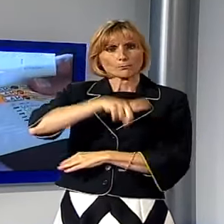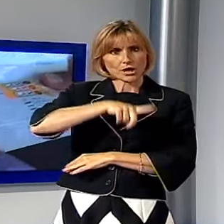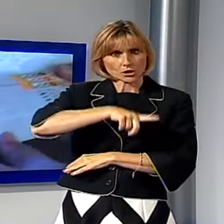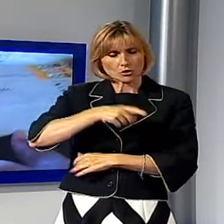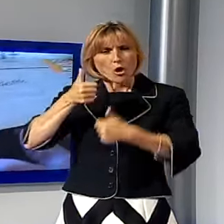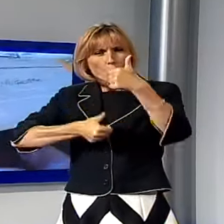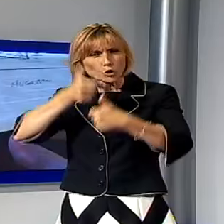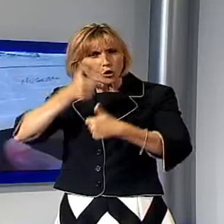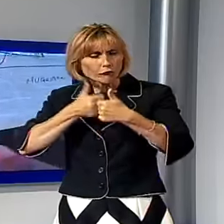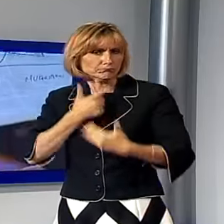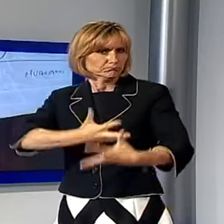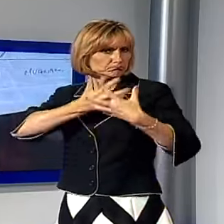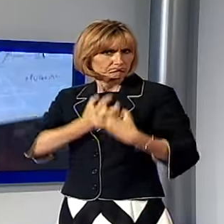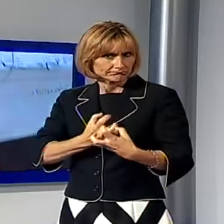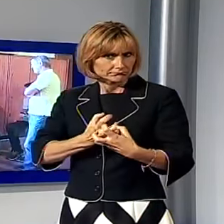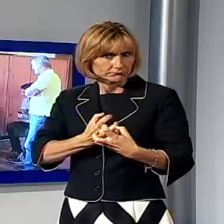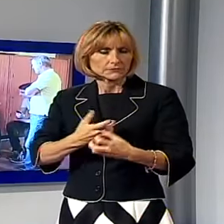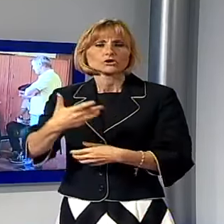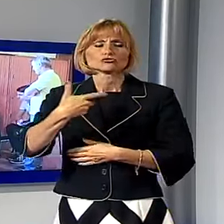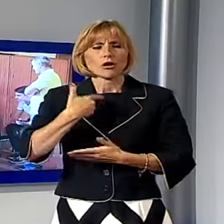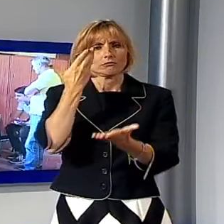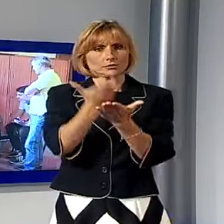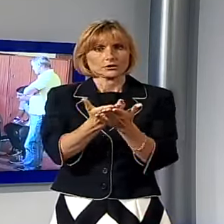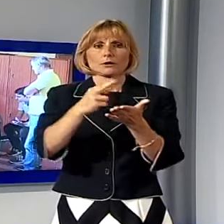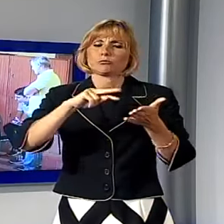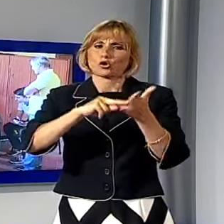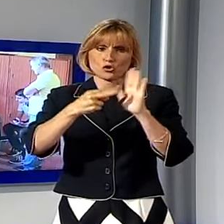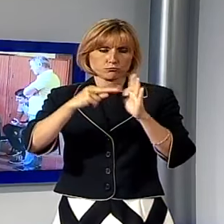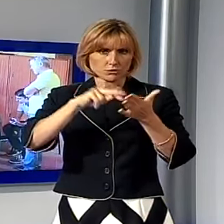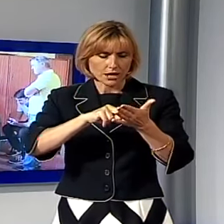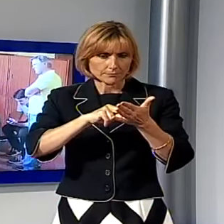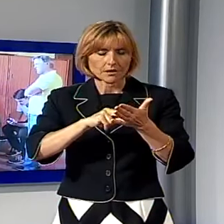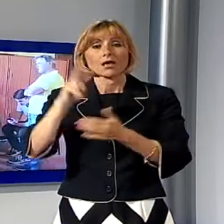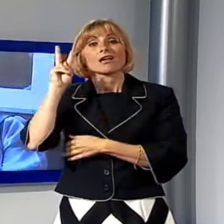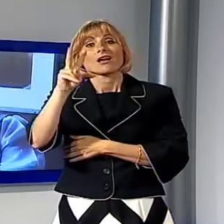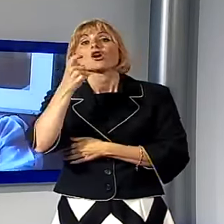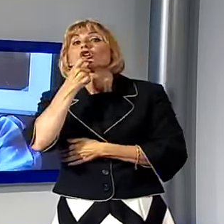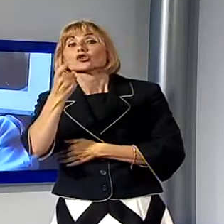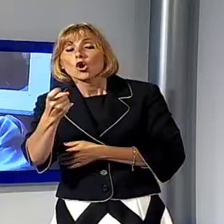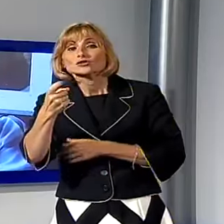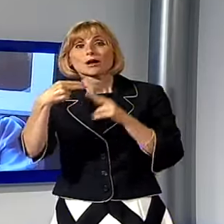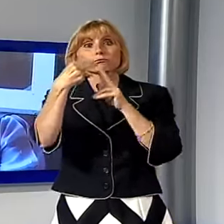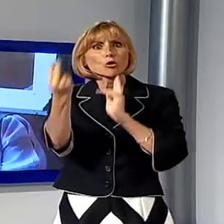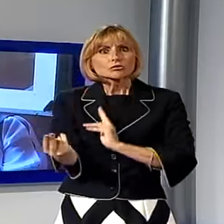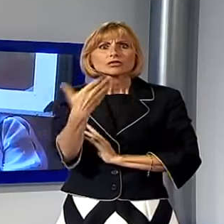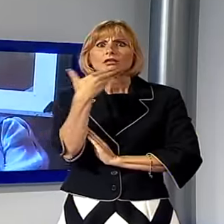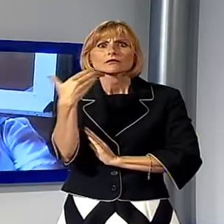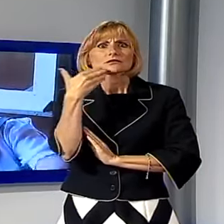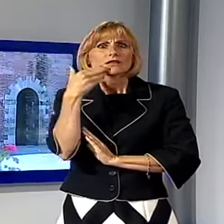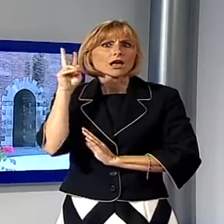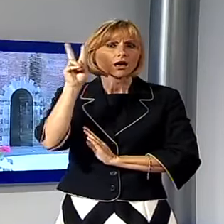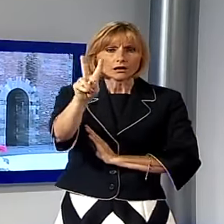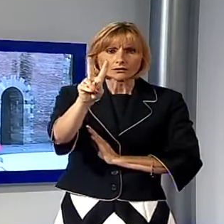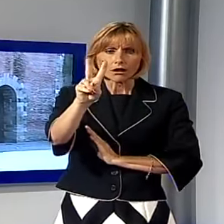piuttosto serrato, durante il quale hanno esposto i problemi. Con la Lam Rossa, Ponte Tetto è rimasta completamente senza navette.